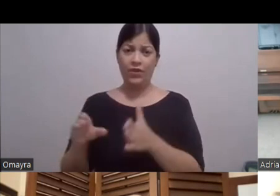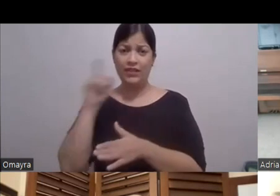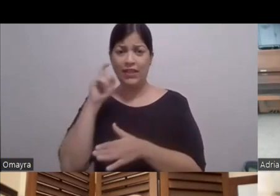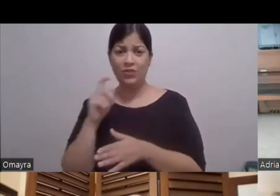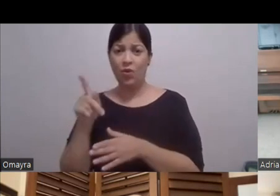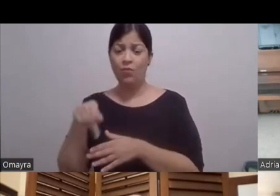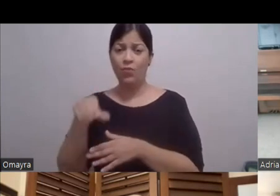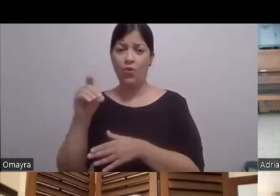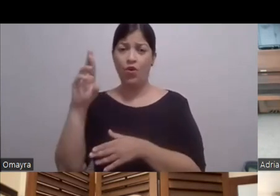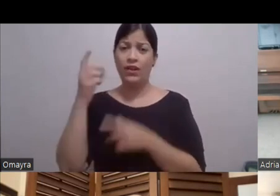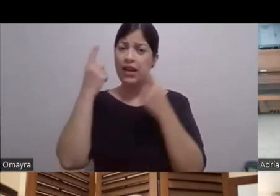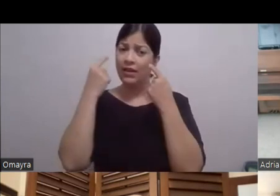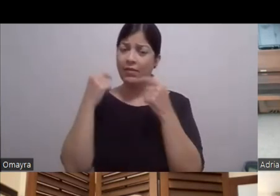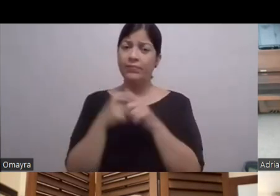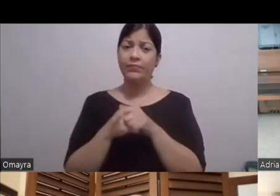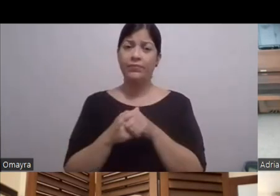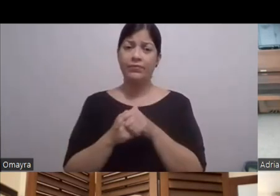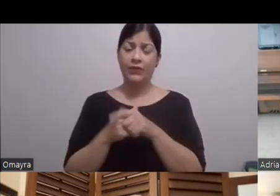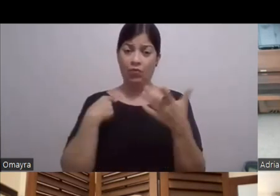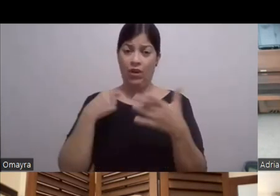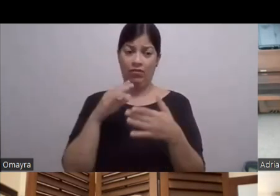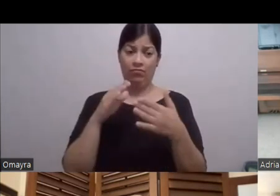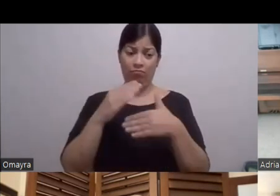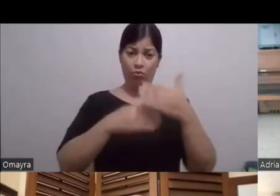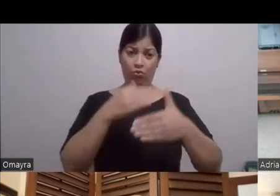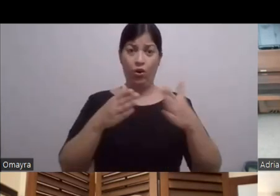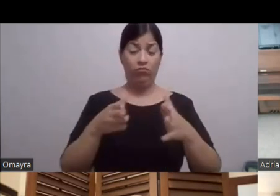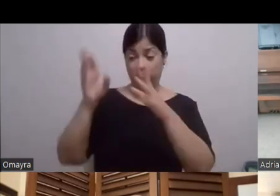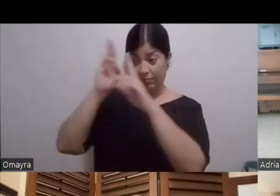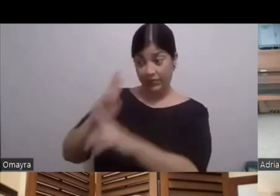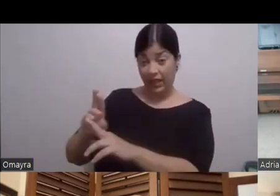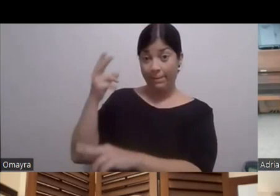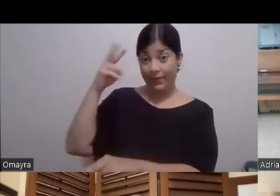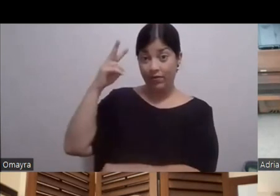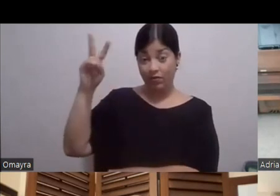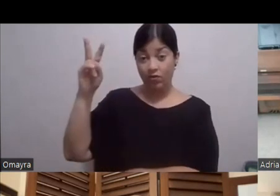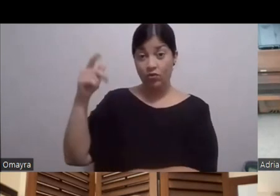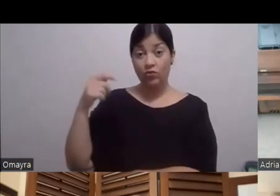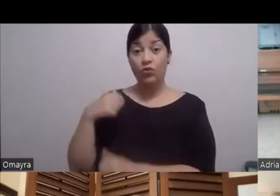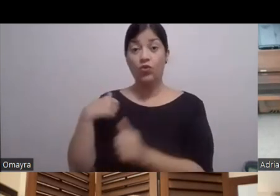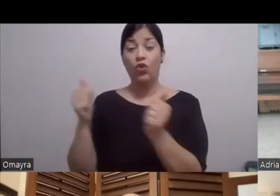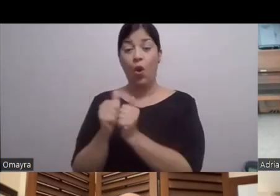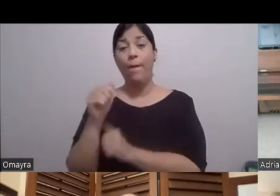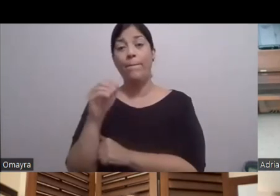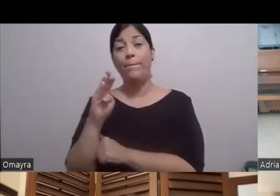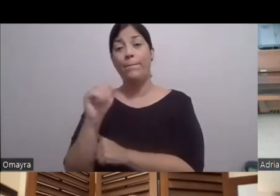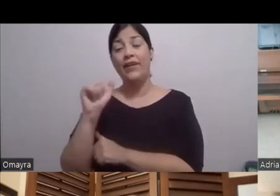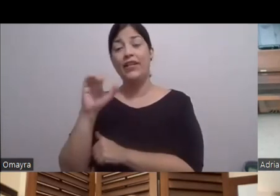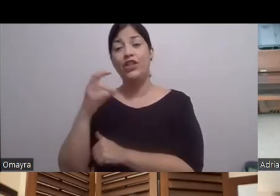era Astillero Film Es una casa productora Muy Muy respetada en México Estaba al lado De Damián Vichira Ana de la Reguera Dígame la